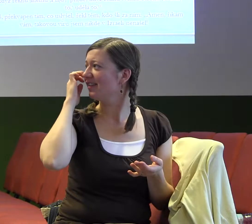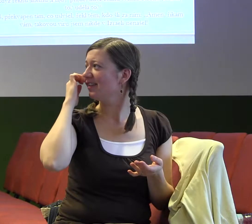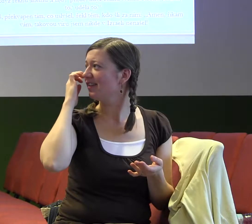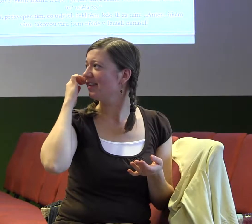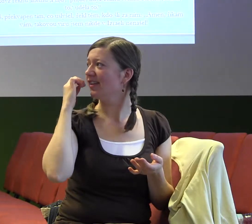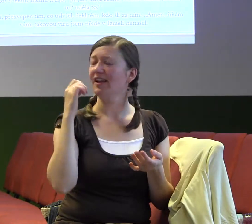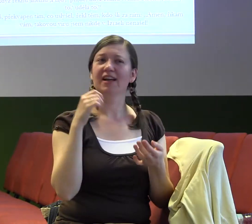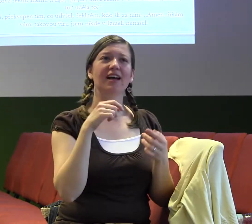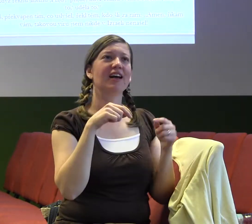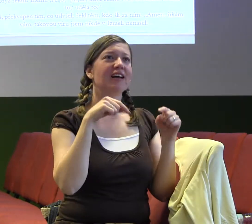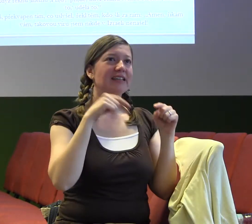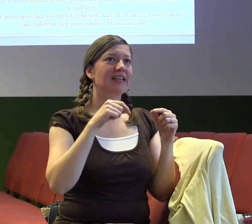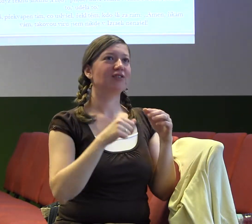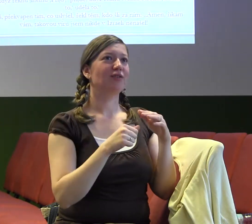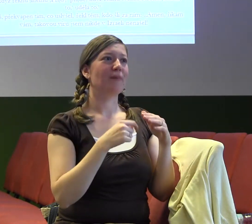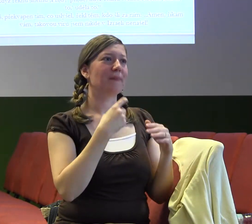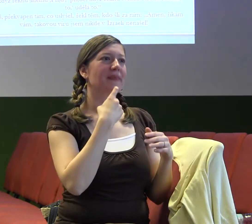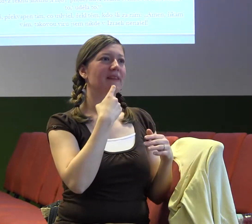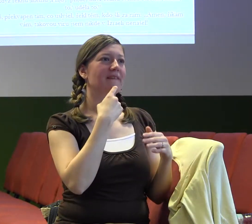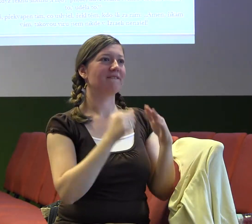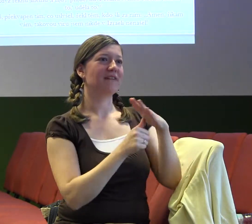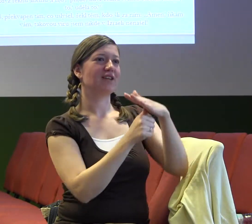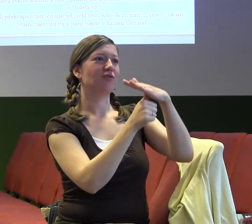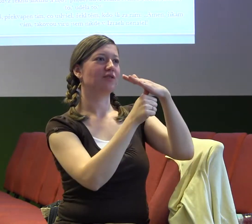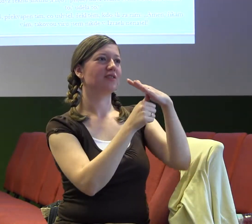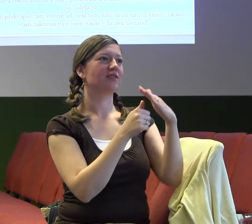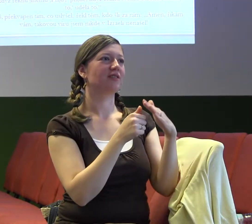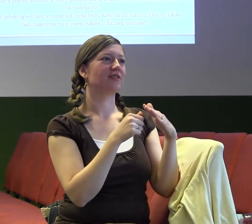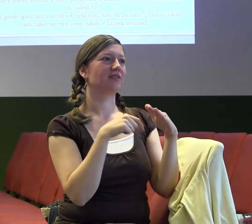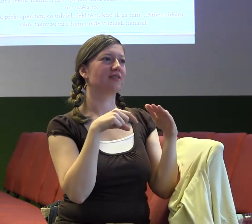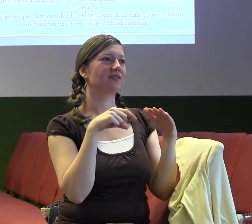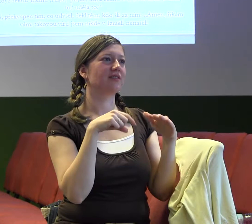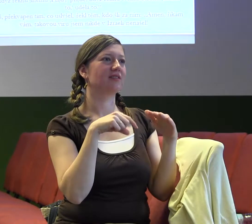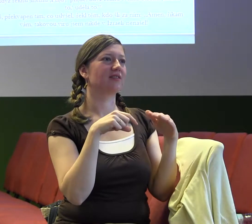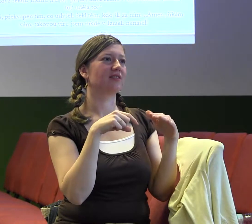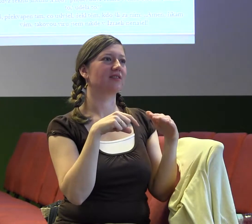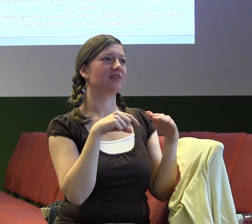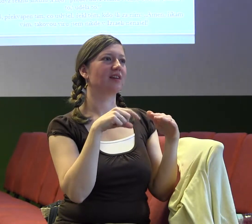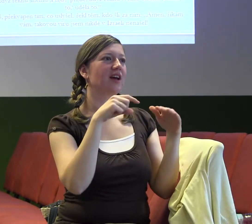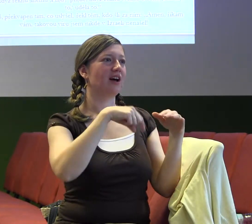vztahu s Bohem to, co jsem naučil v práci. Takže to je jedna z takových výhod dalších.